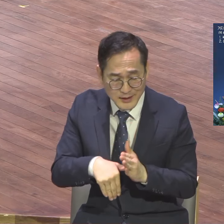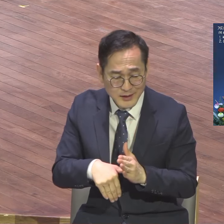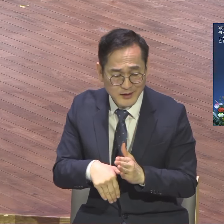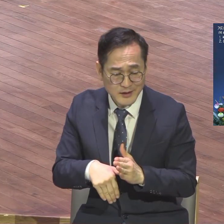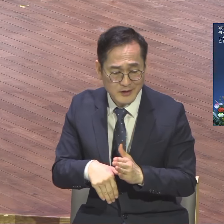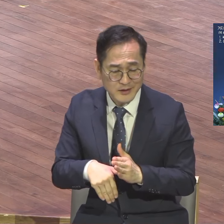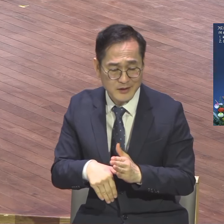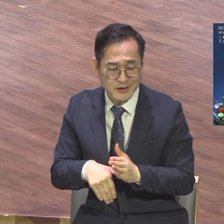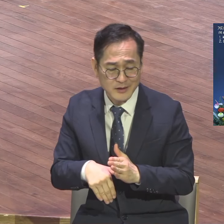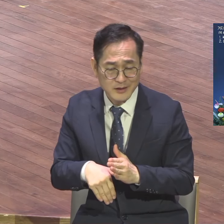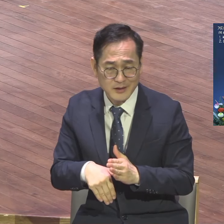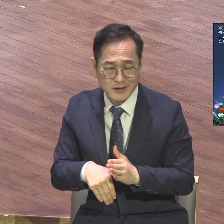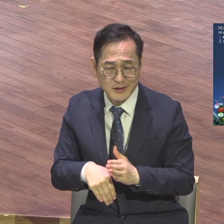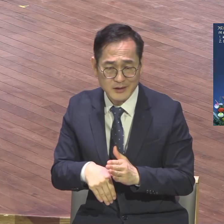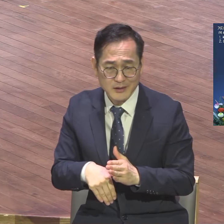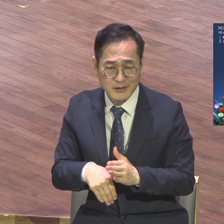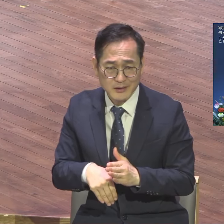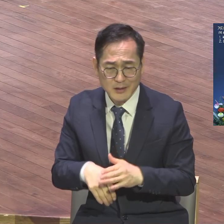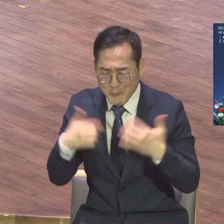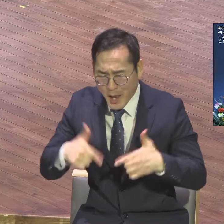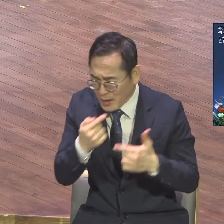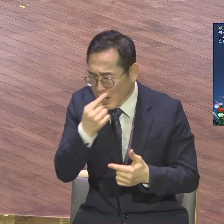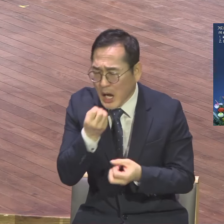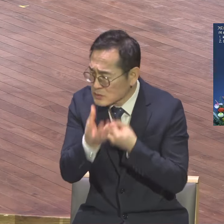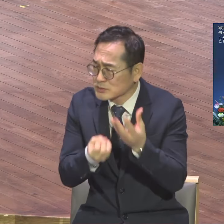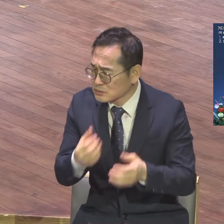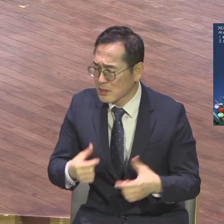까지 남겨를 간증할 것이 없도록